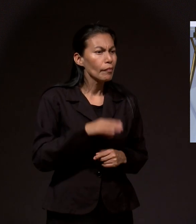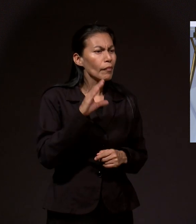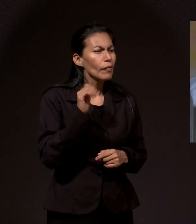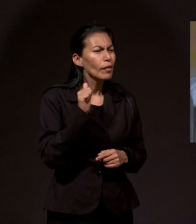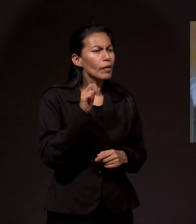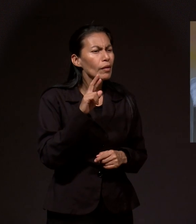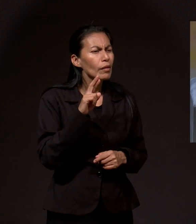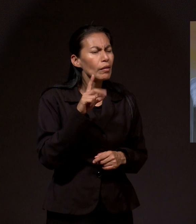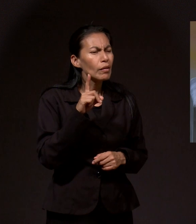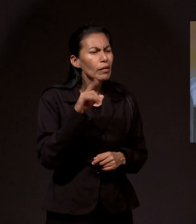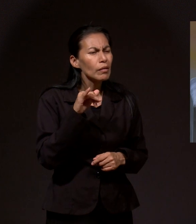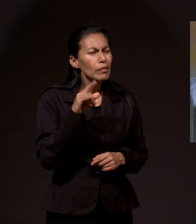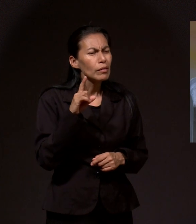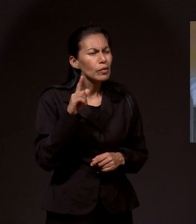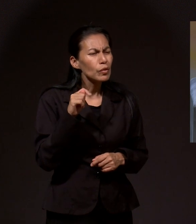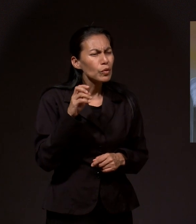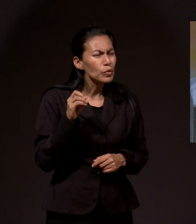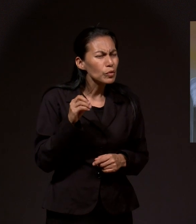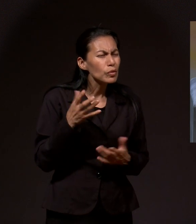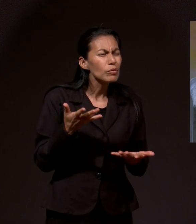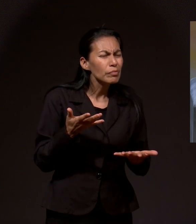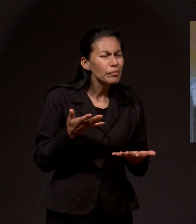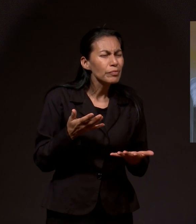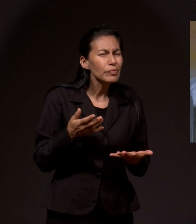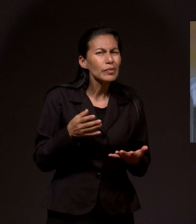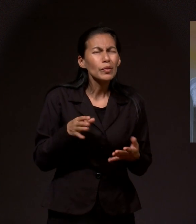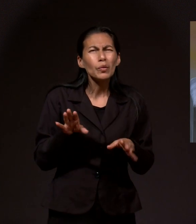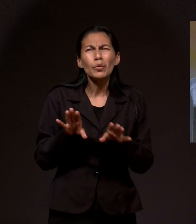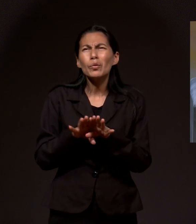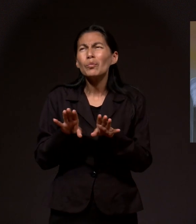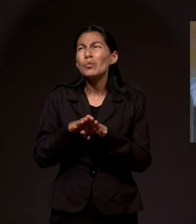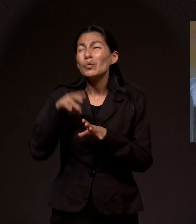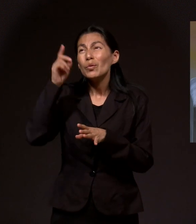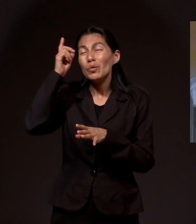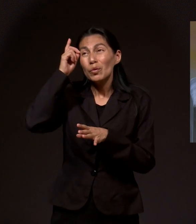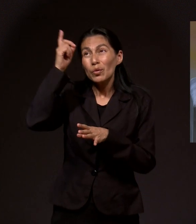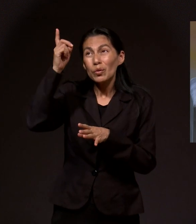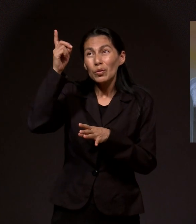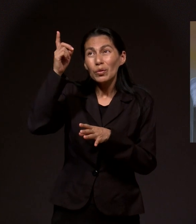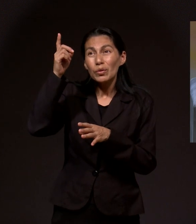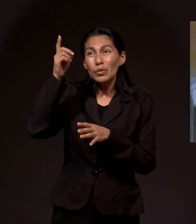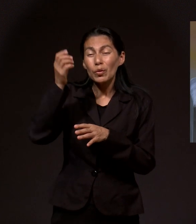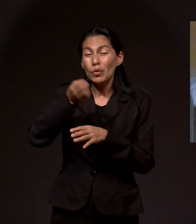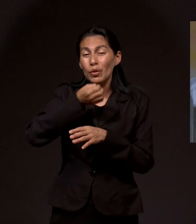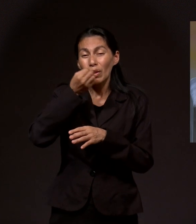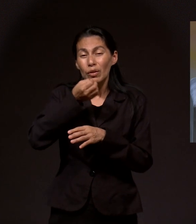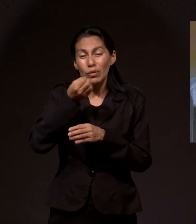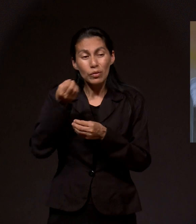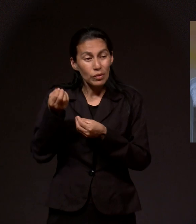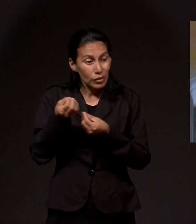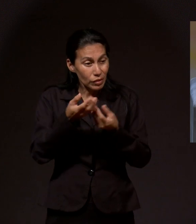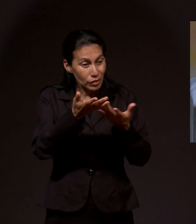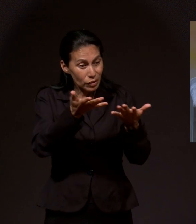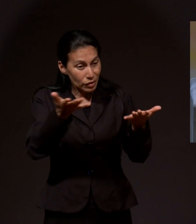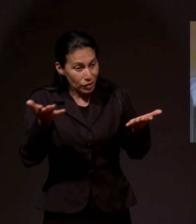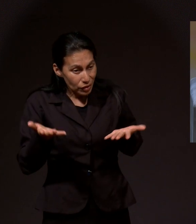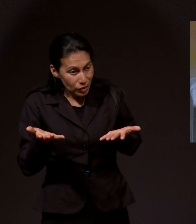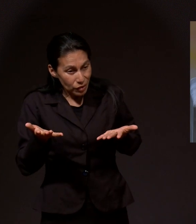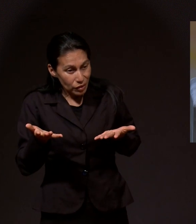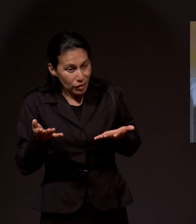Carlitos. Sí, Pastor, me llama la atención cómo Dios dejó este recurso maravilloso disponible para todos.